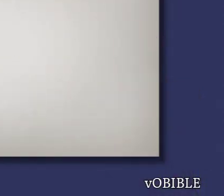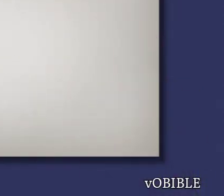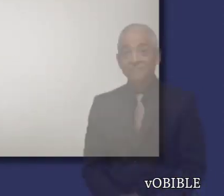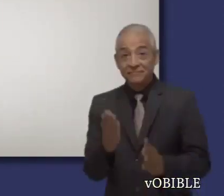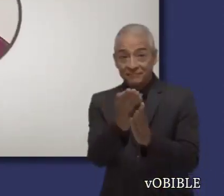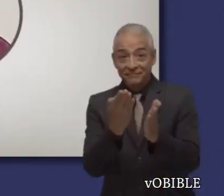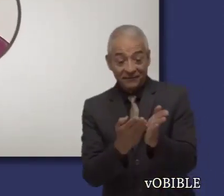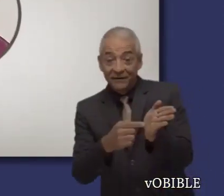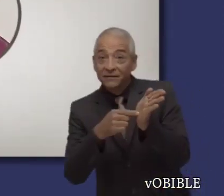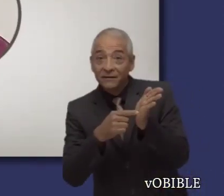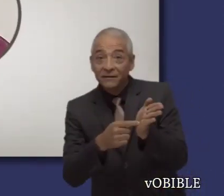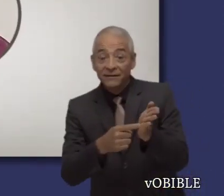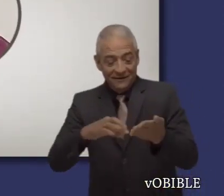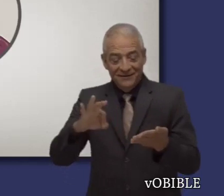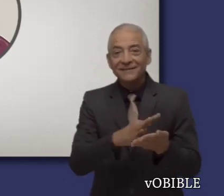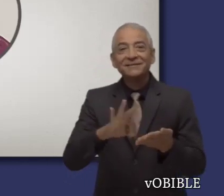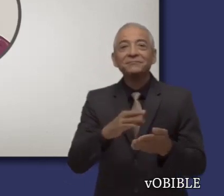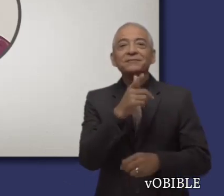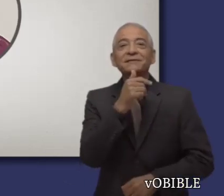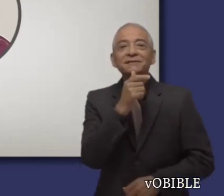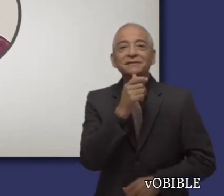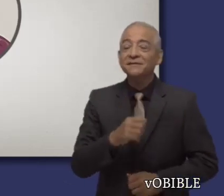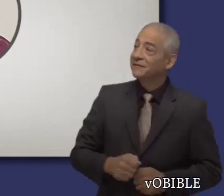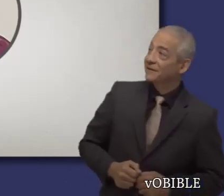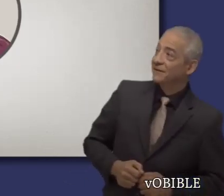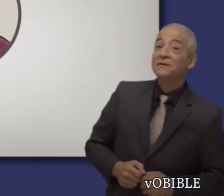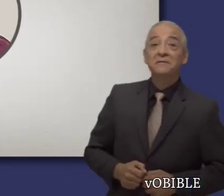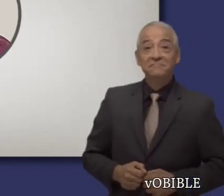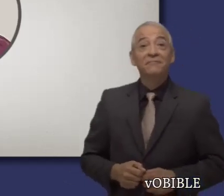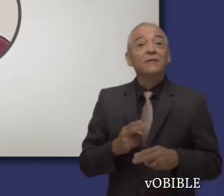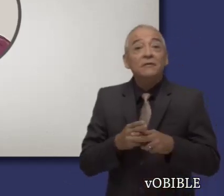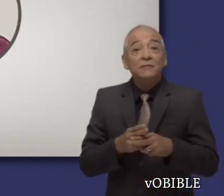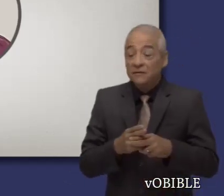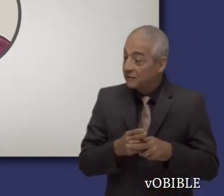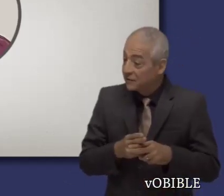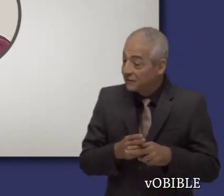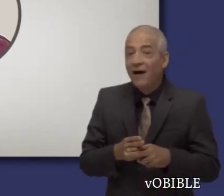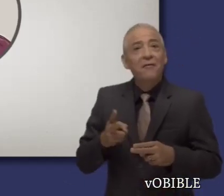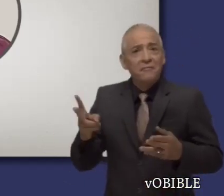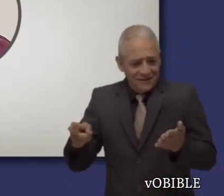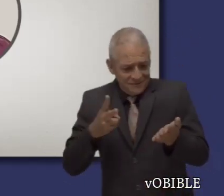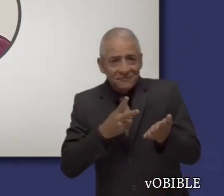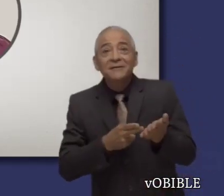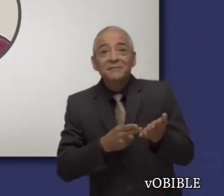Hay pruebas sólidas de que el Santiago que escribió esta carta inspirada fue el medio hermano de Jesús.